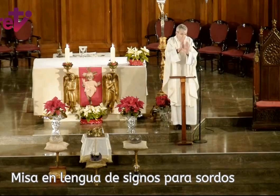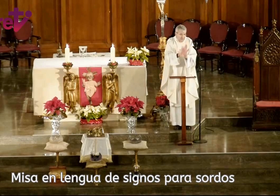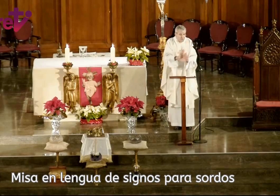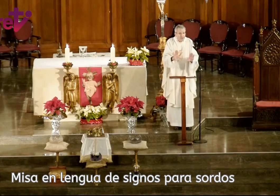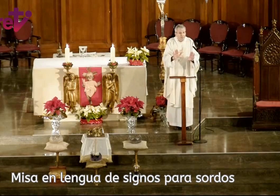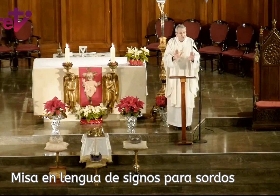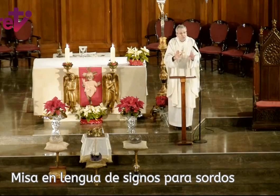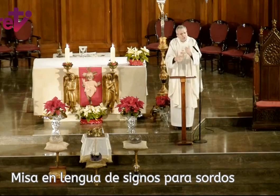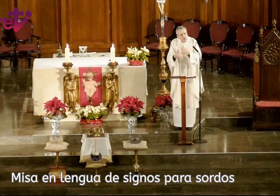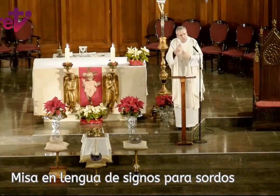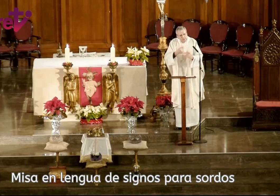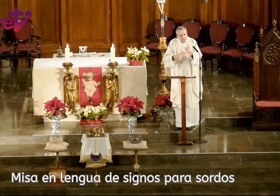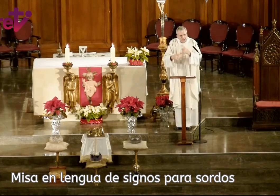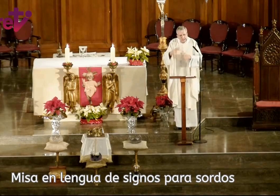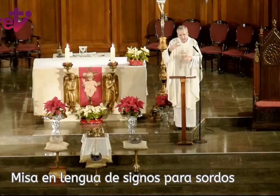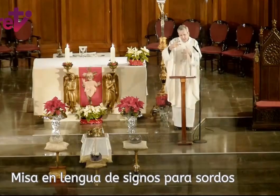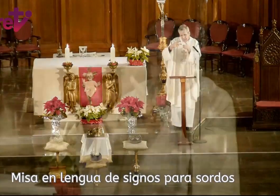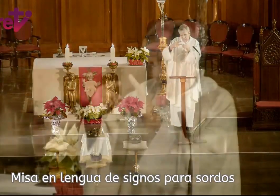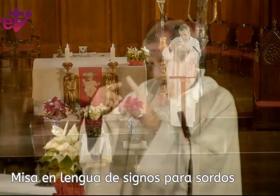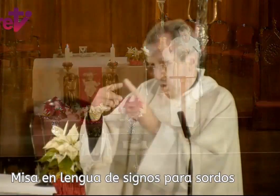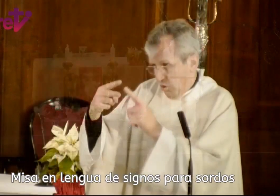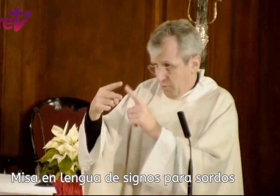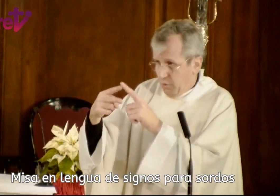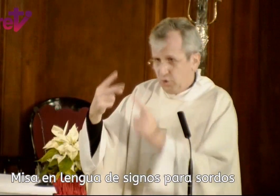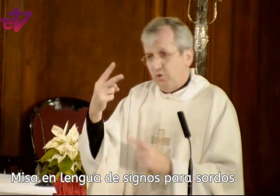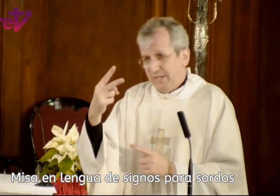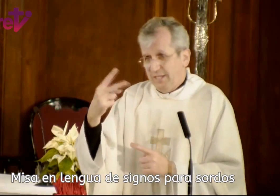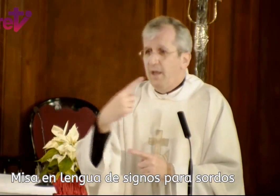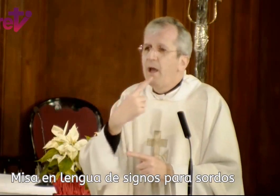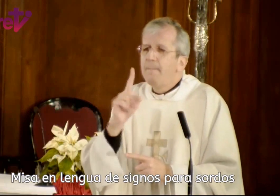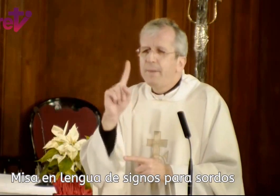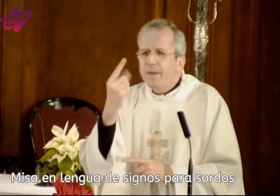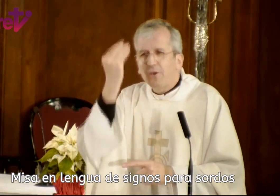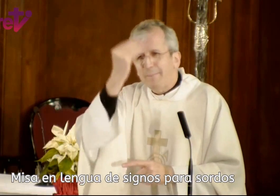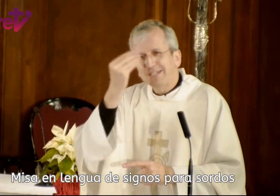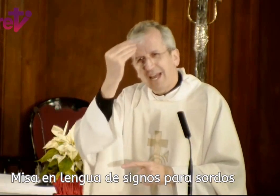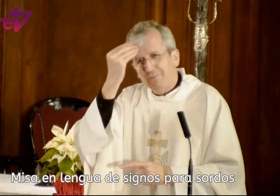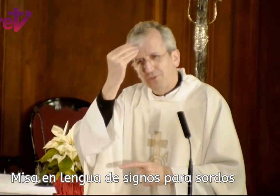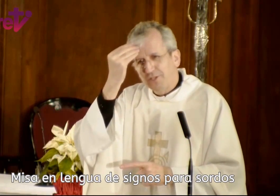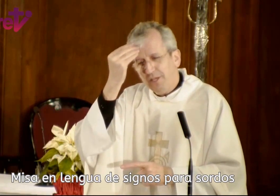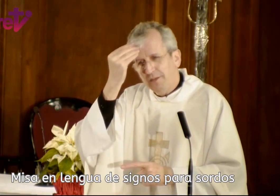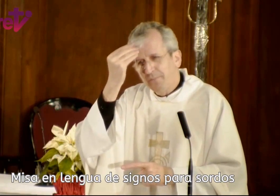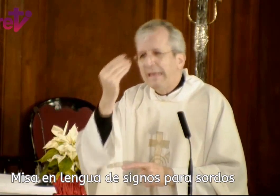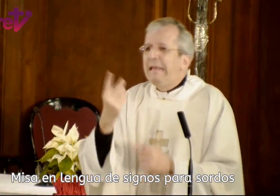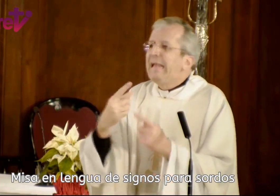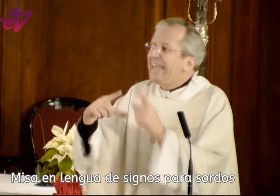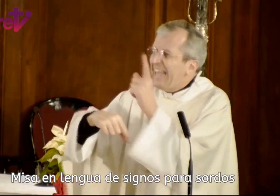y para eso acabamos, yo os preguntaría como dos cosas. Entonces, primero, que pensáramos, ¿qué